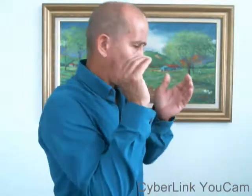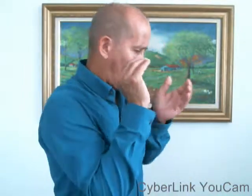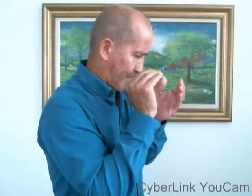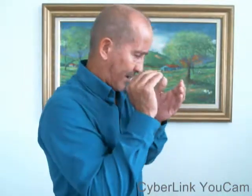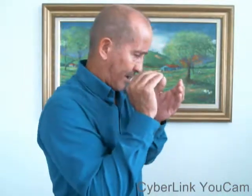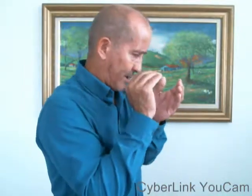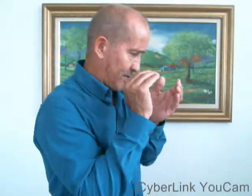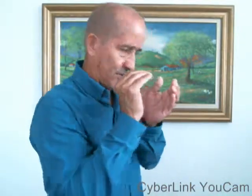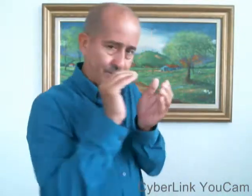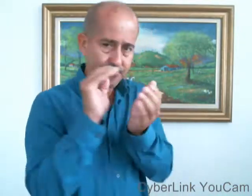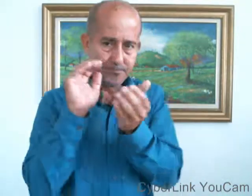Pequeño.